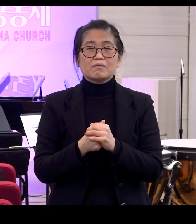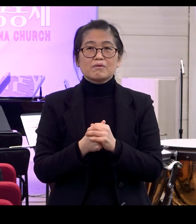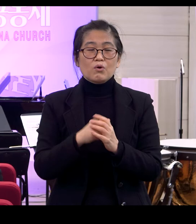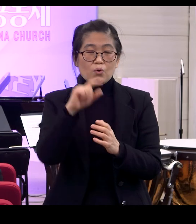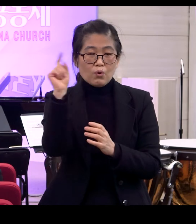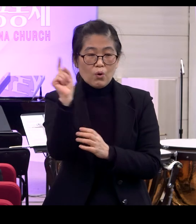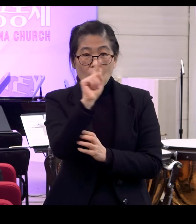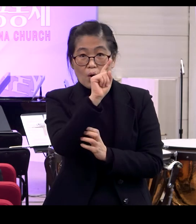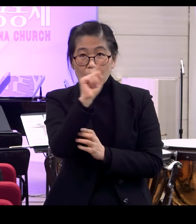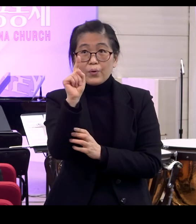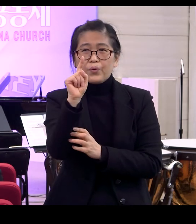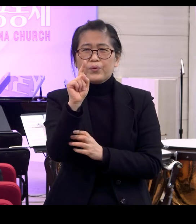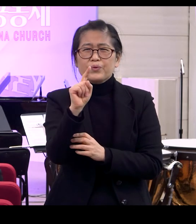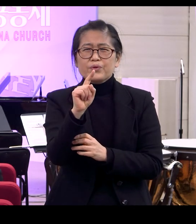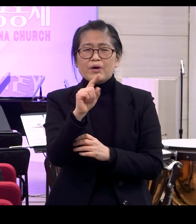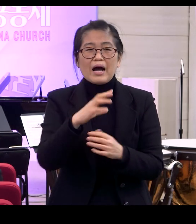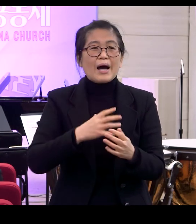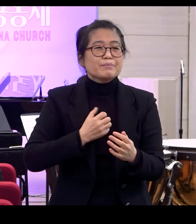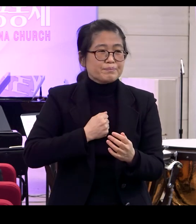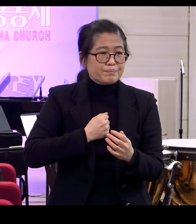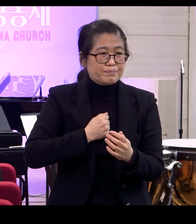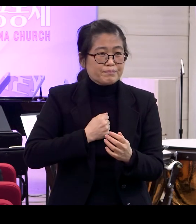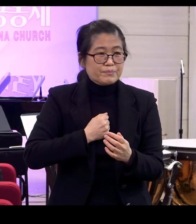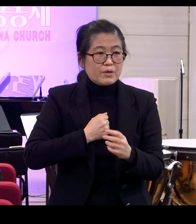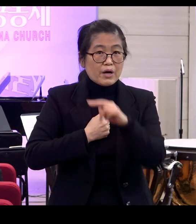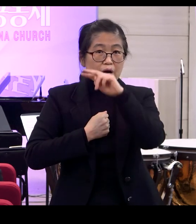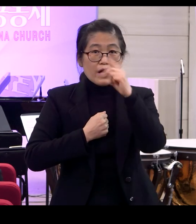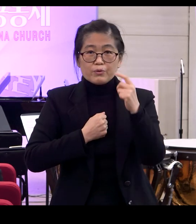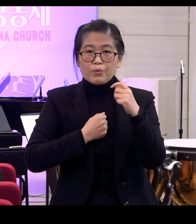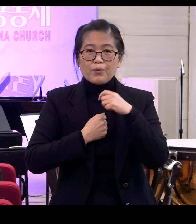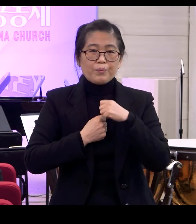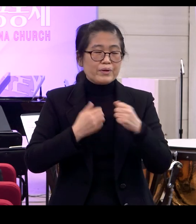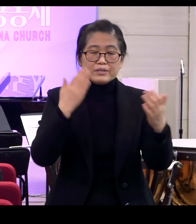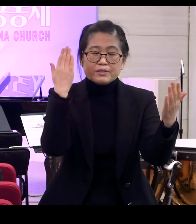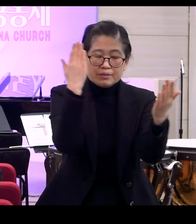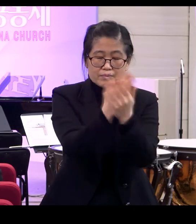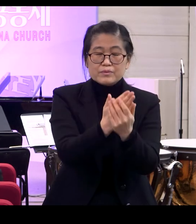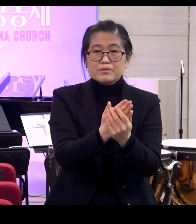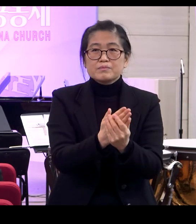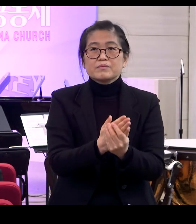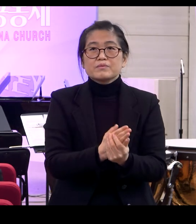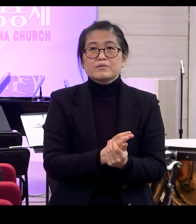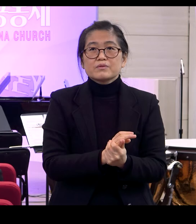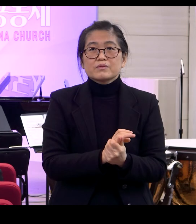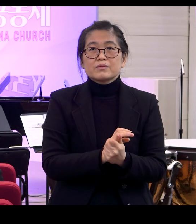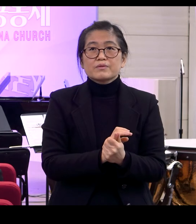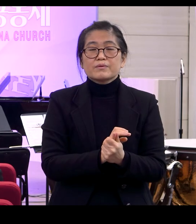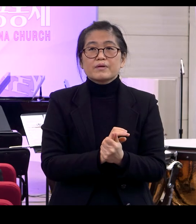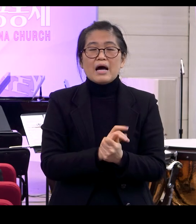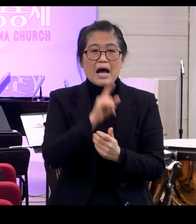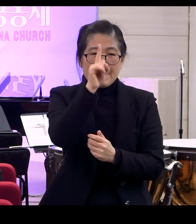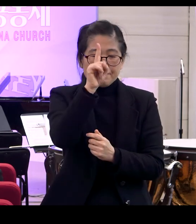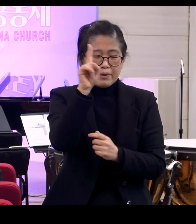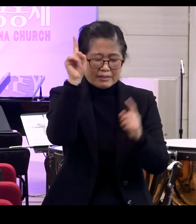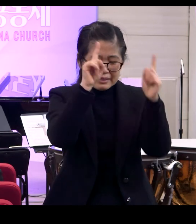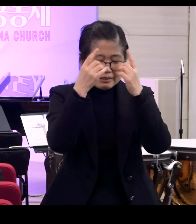어떤 감정에도 이게 또 고약하죠 한 번 상처받으면요 그 감정이